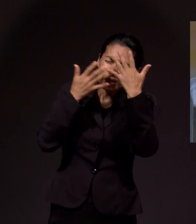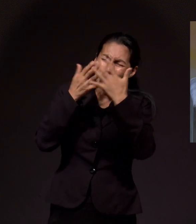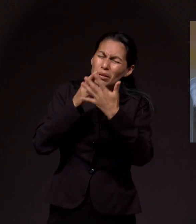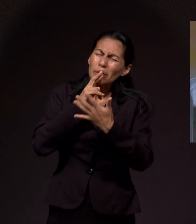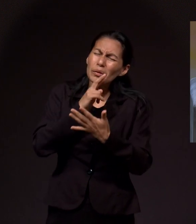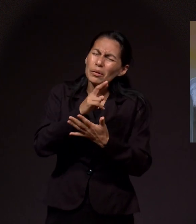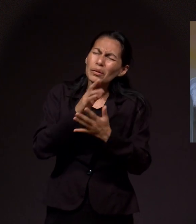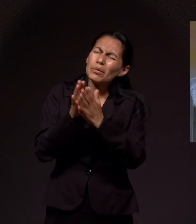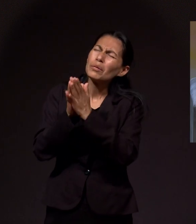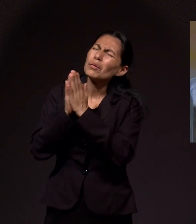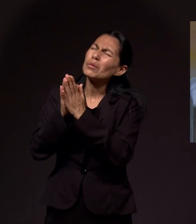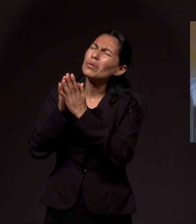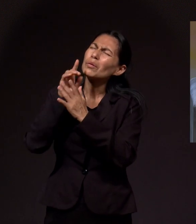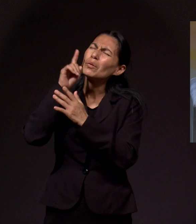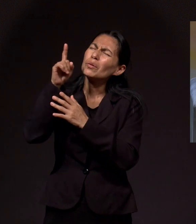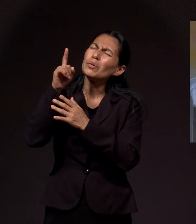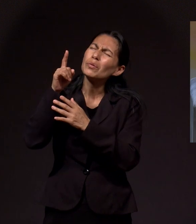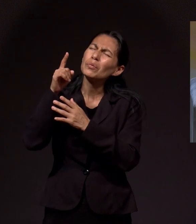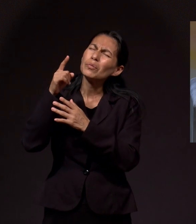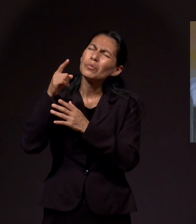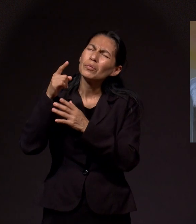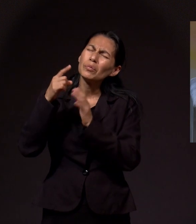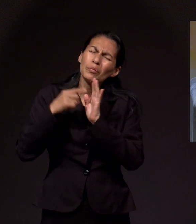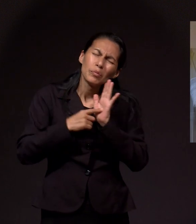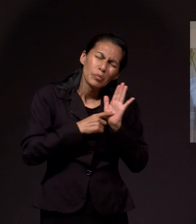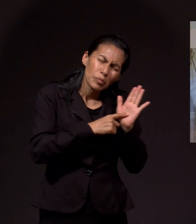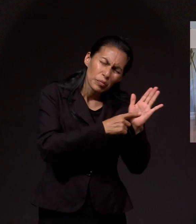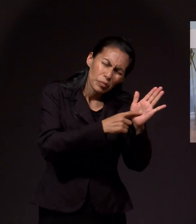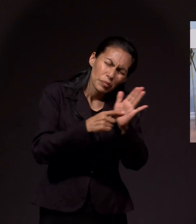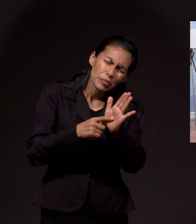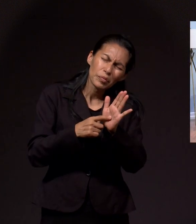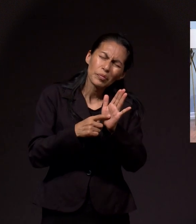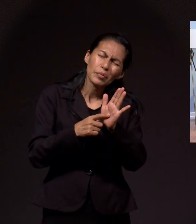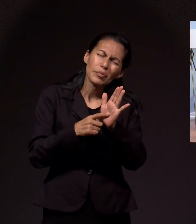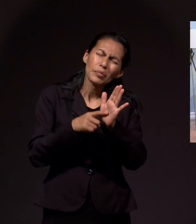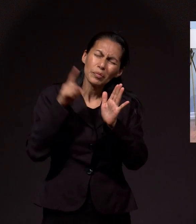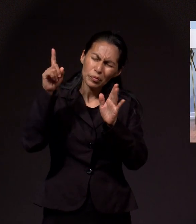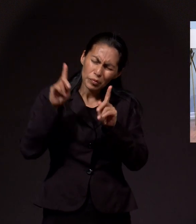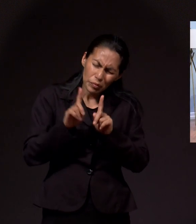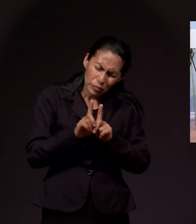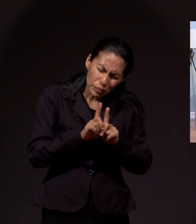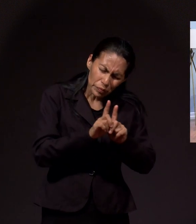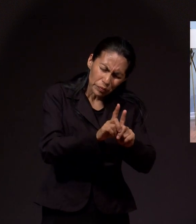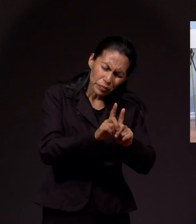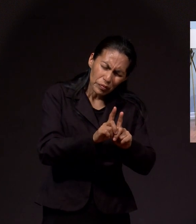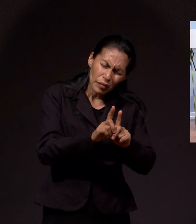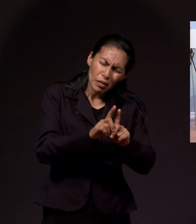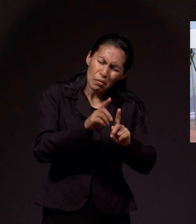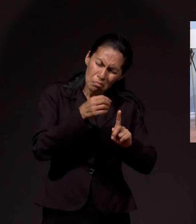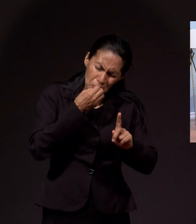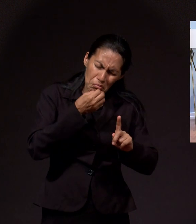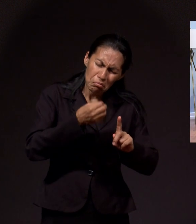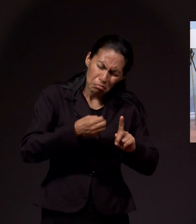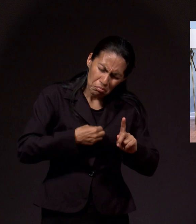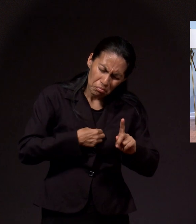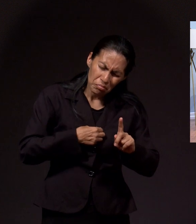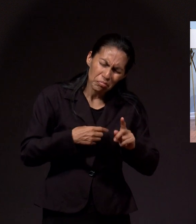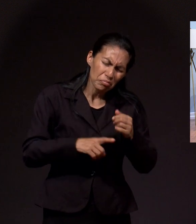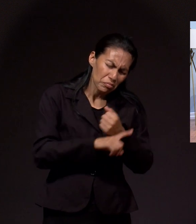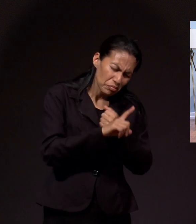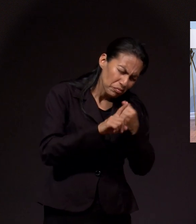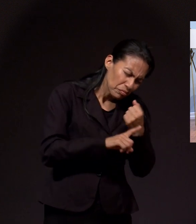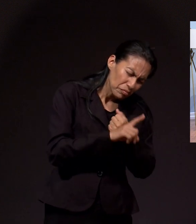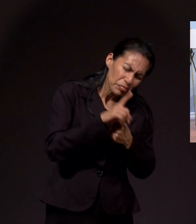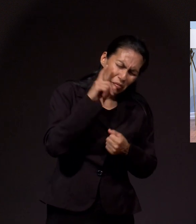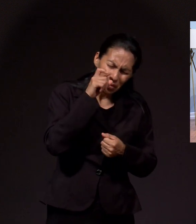bendito, muéstrale el camino. Amén. Muéstrale que tú existes, que tú eres real y que estás allí a pesar del